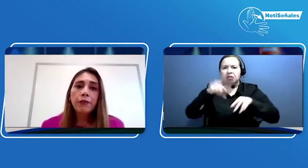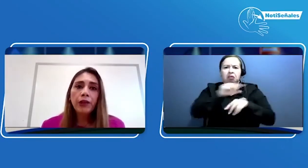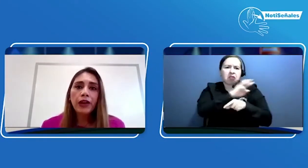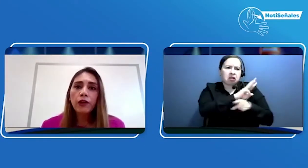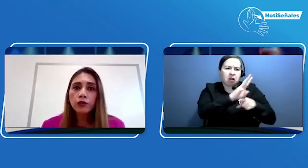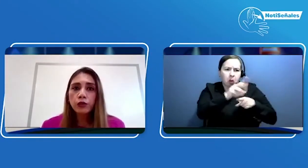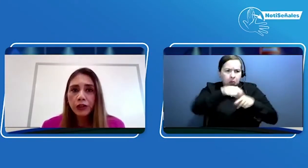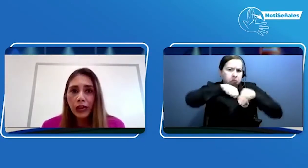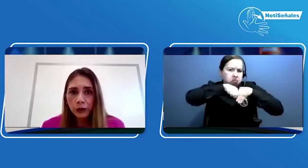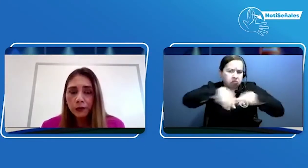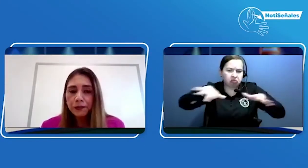puedan consultarlo.